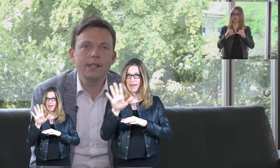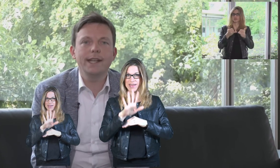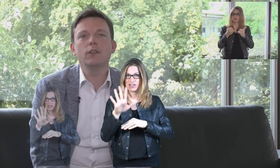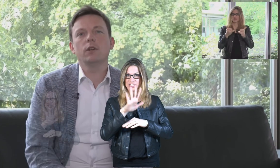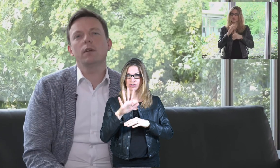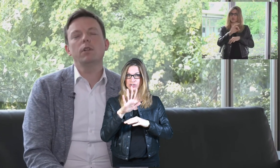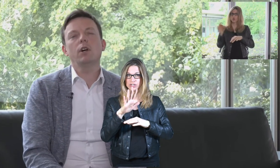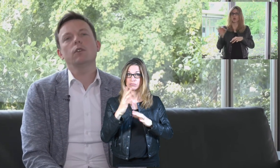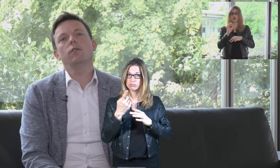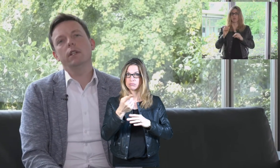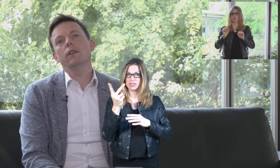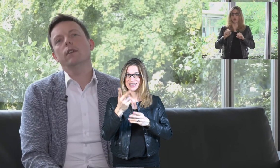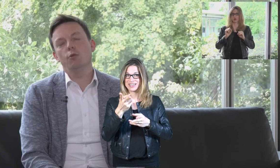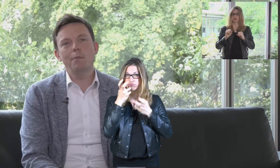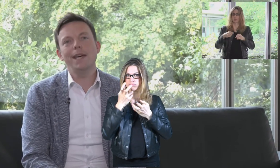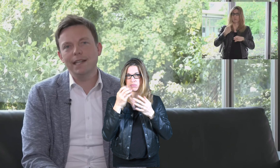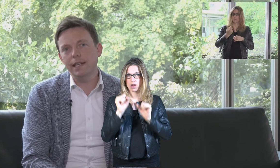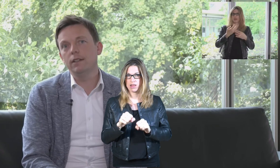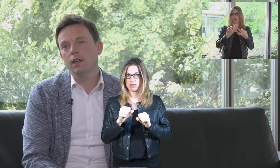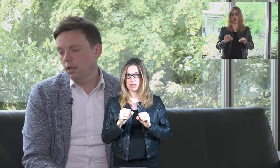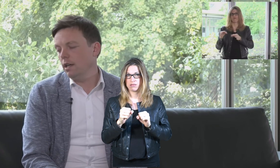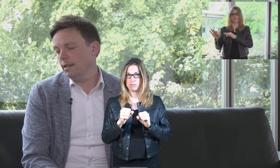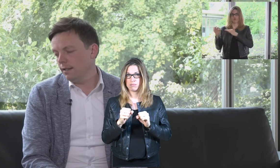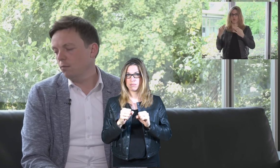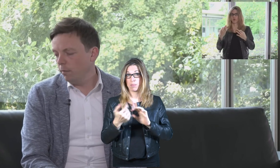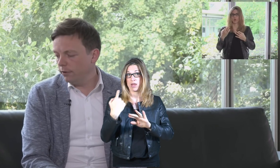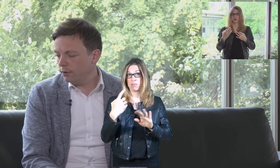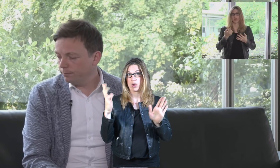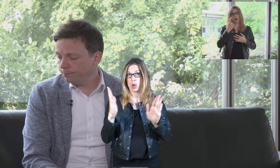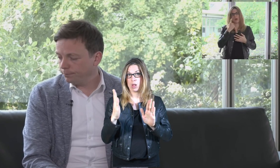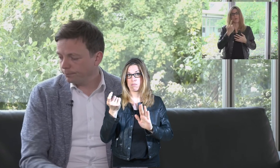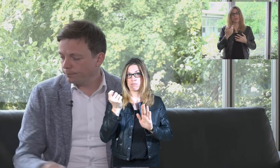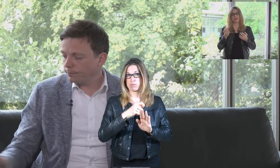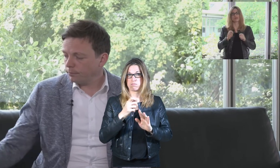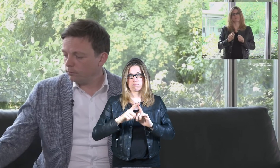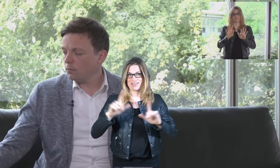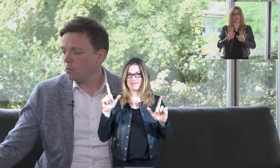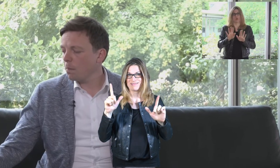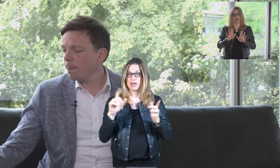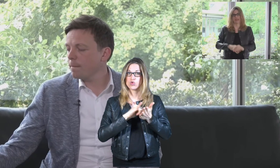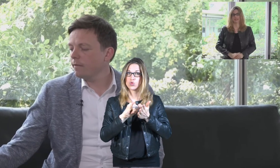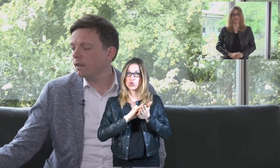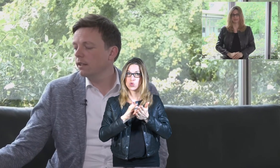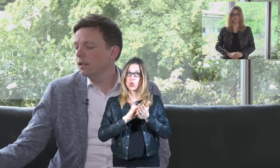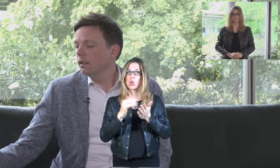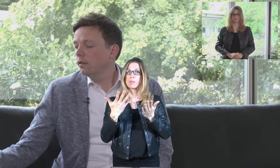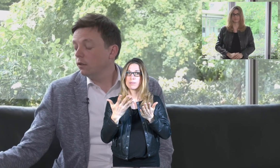wir es dann vorher gesehen haben. Also YouTube, die richtige Qualität einstellen und dann